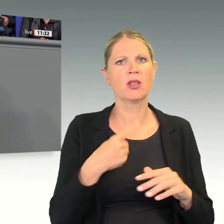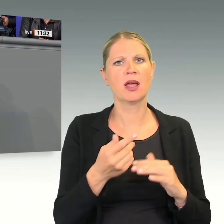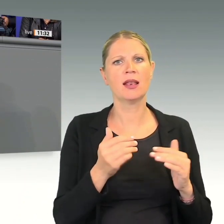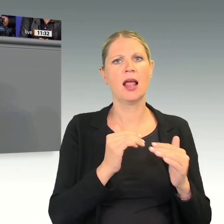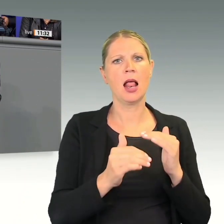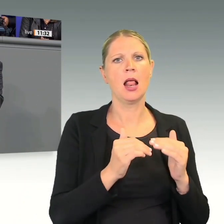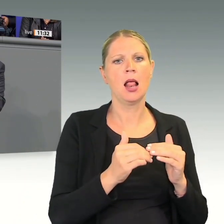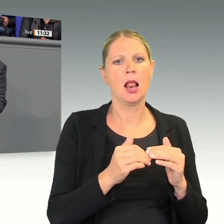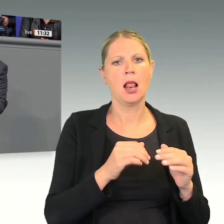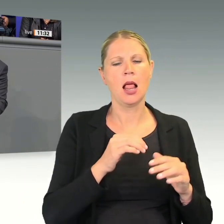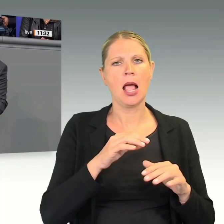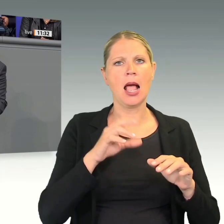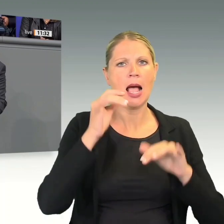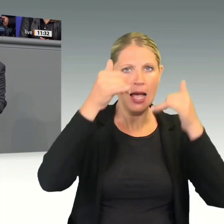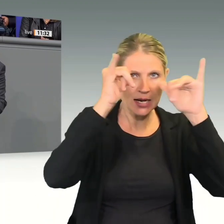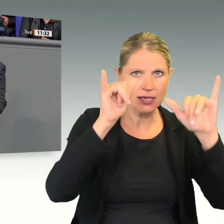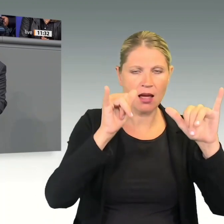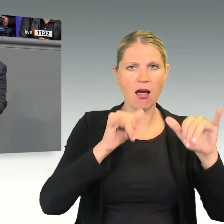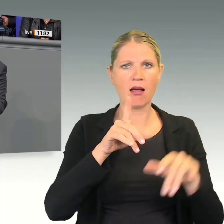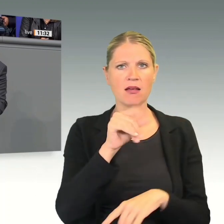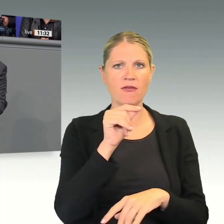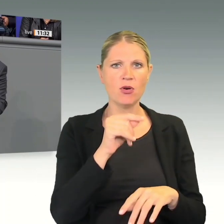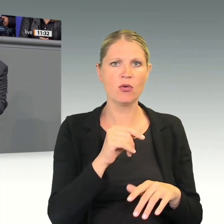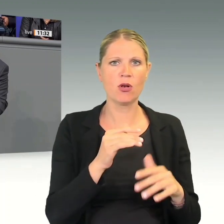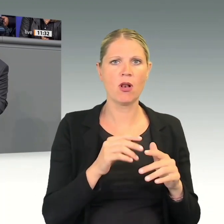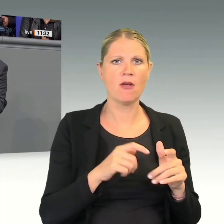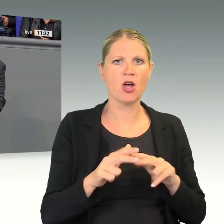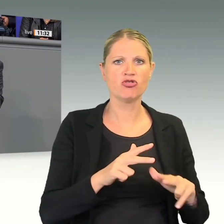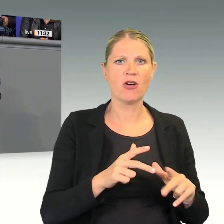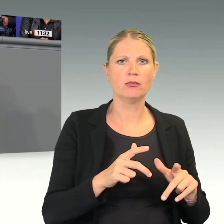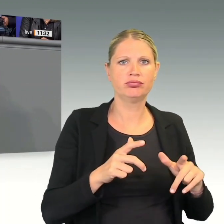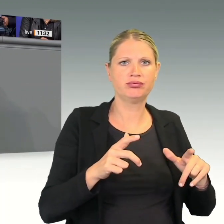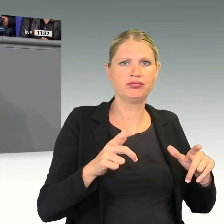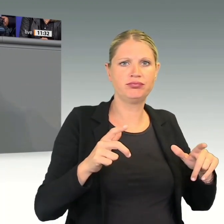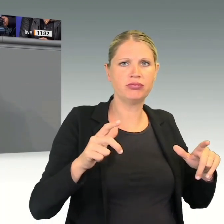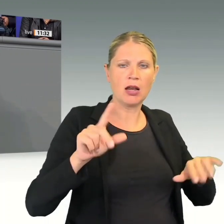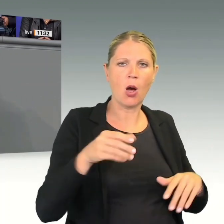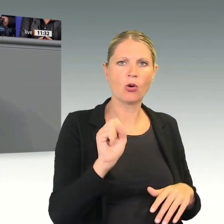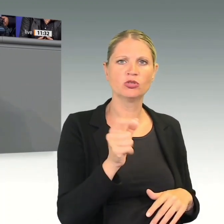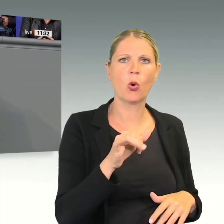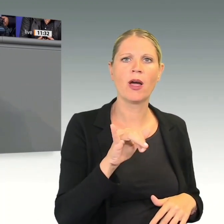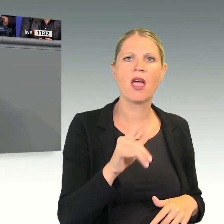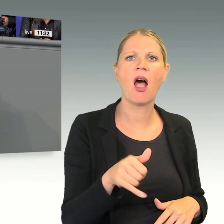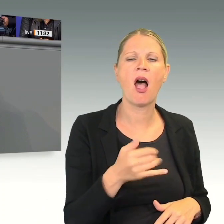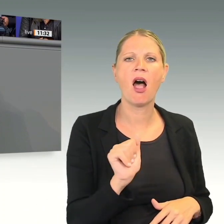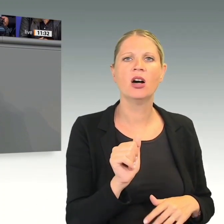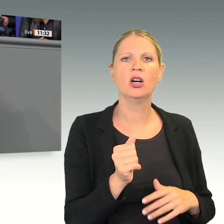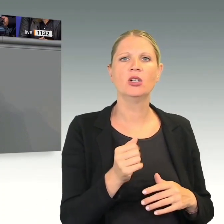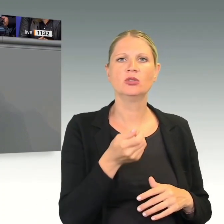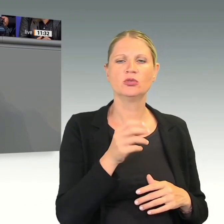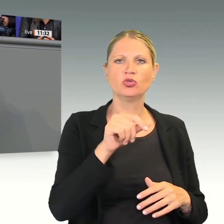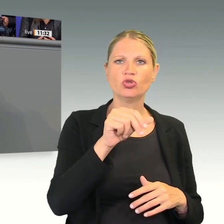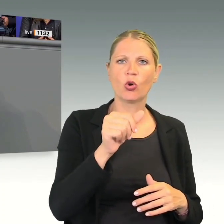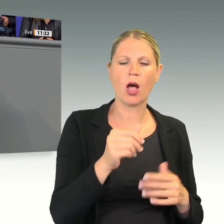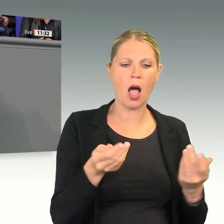Geflügelwirtschaft sowie der Zucker- und Sojaanbau in Lateinamerika führen würde. Die Folge wären eine weitere Abholzung des